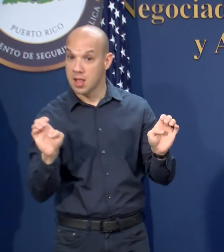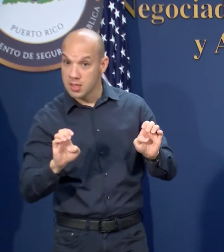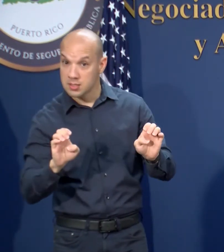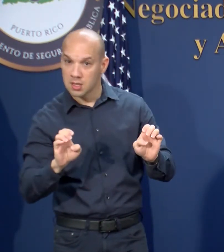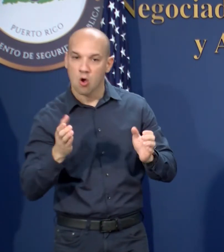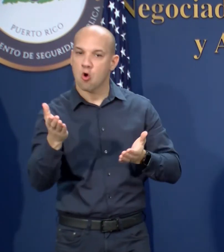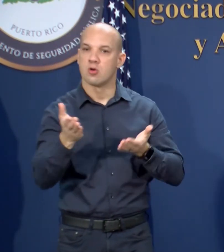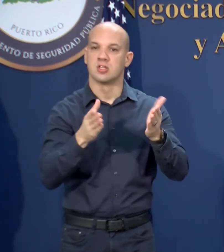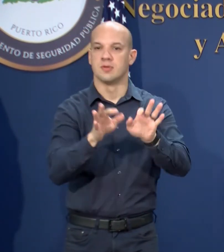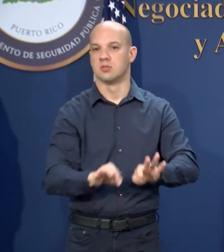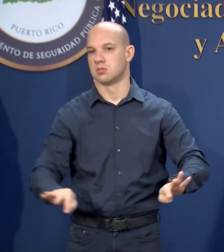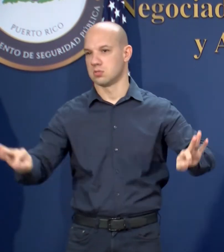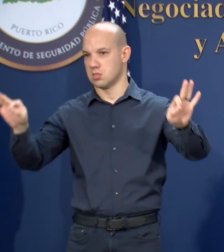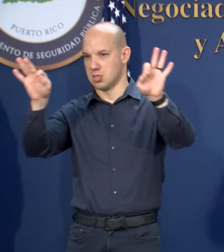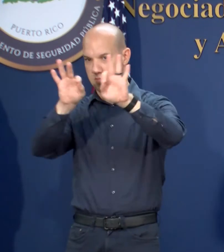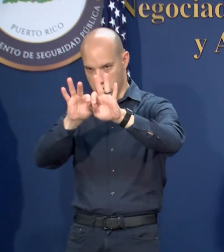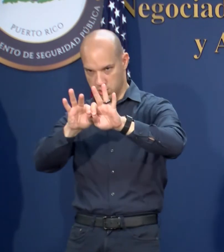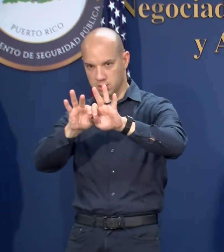esenciales.